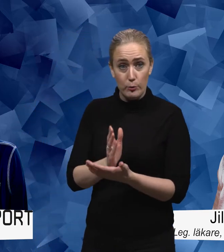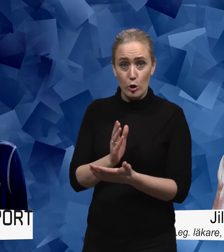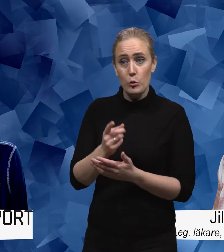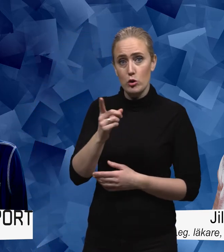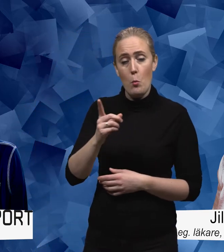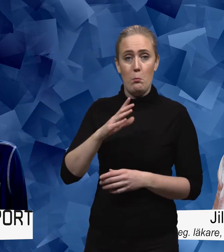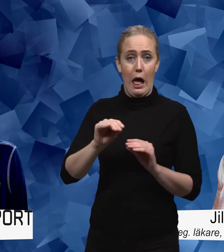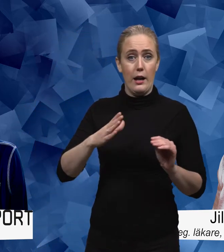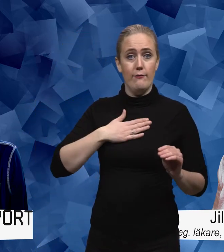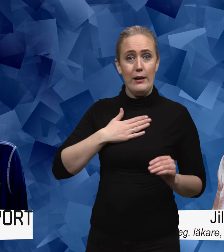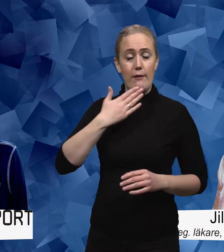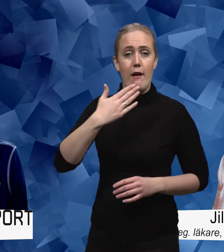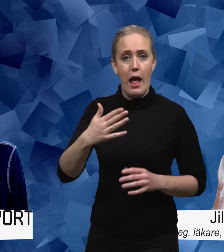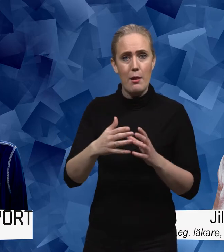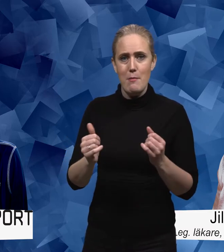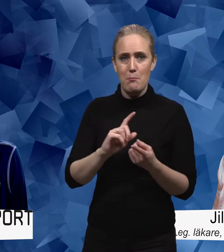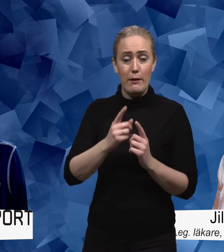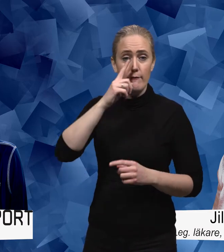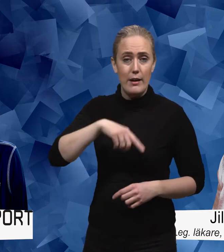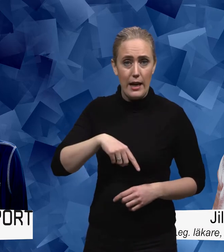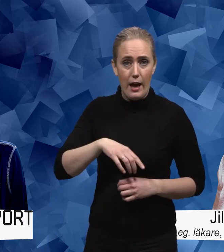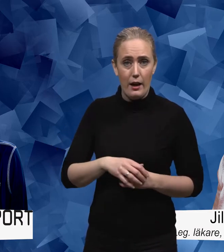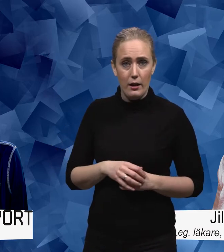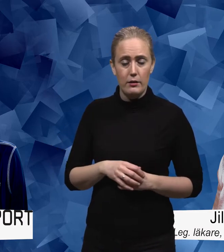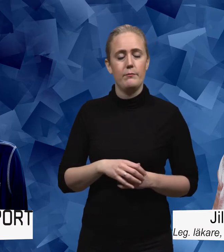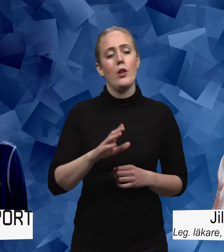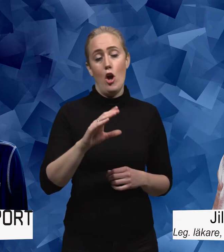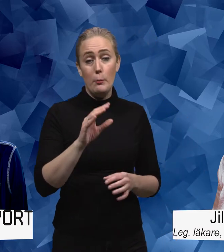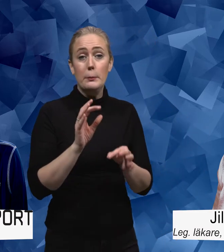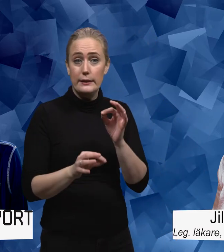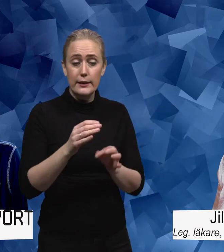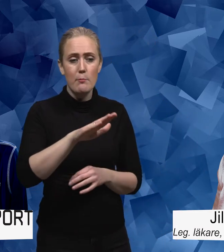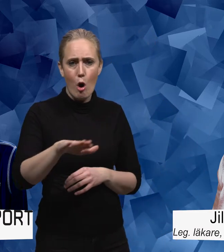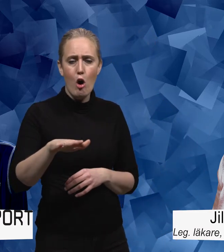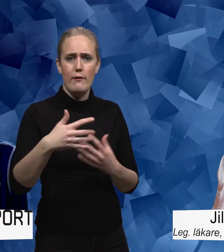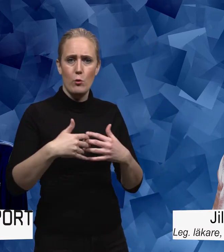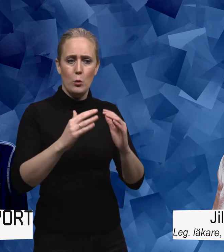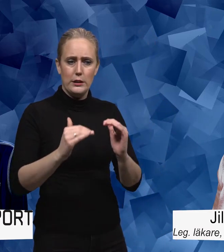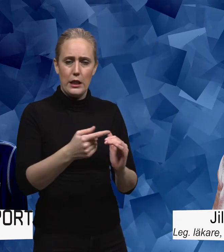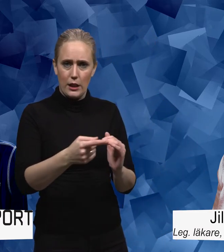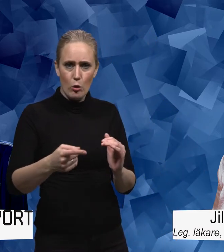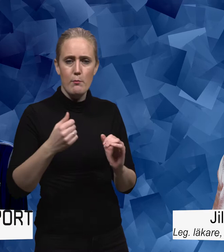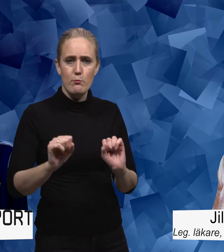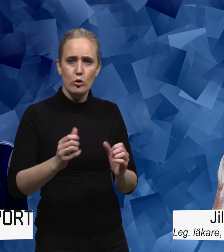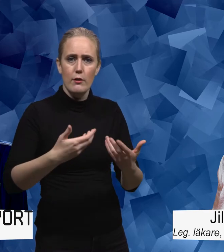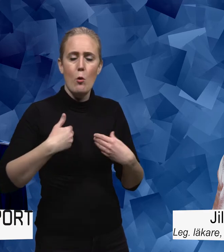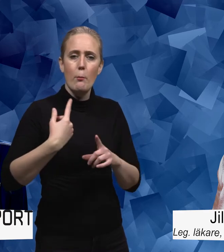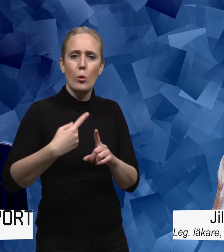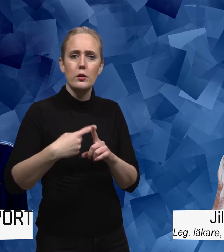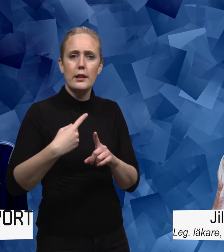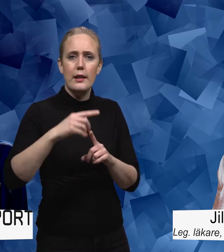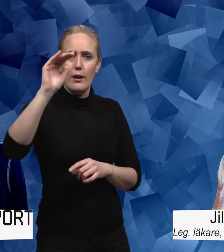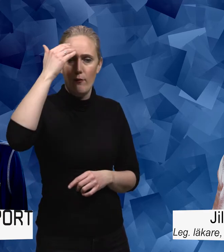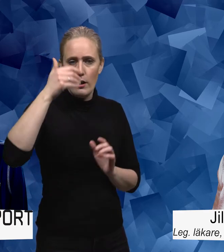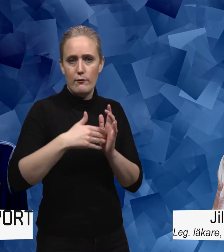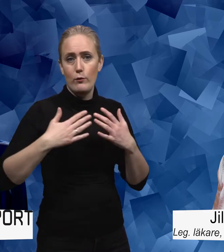verkligen. Så där har vi ett stort jobb att göra att se till att barn med olika funktionsnedsättningar får tillgång till positiva erfarenheter av fysisk